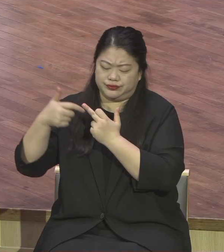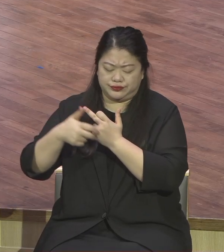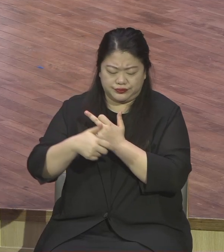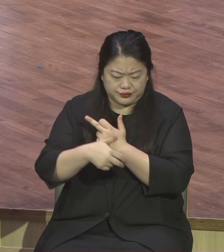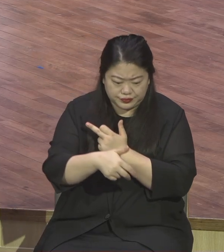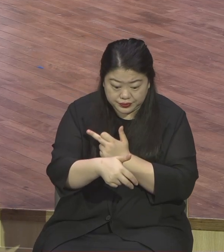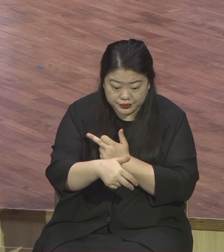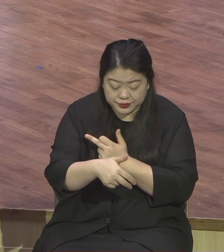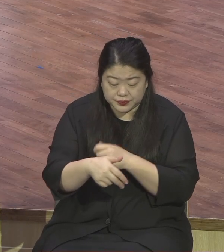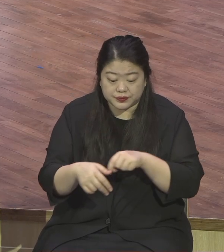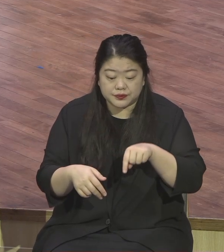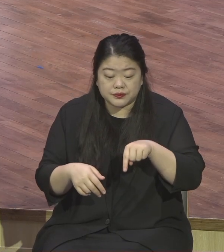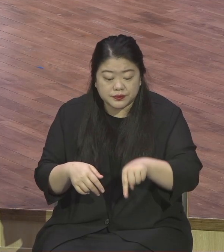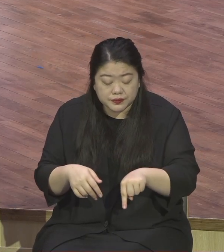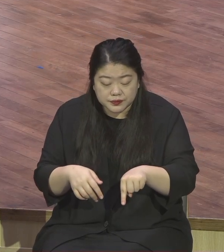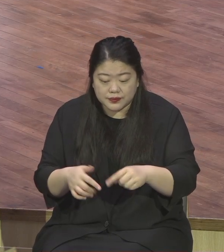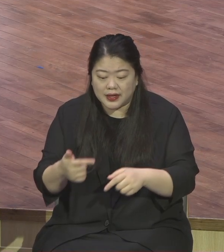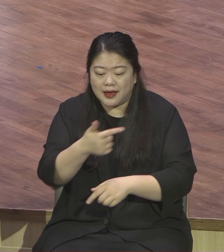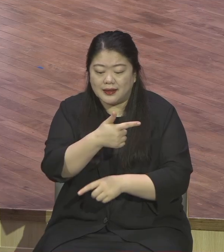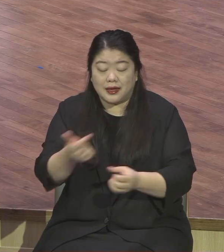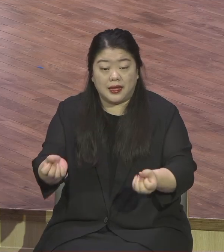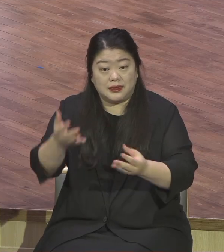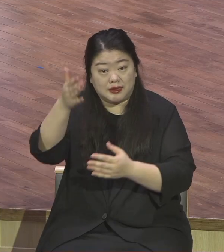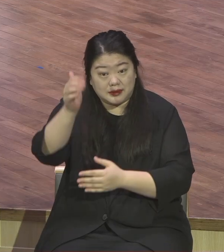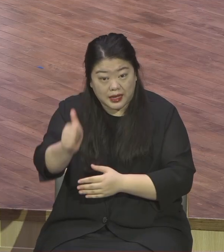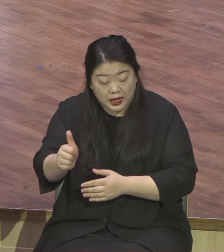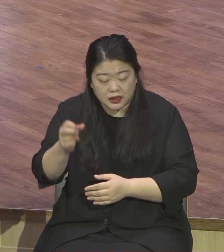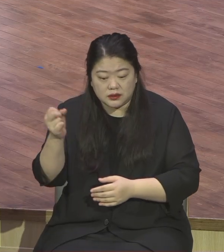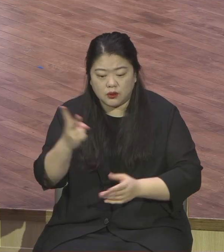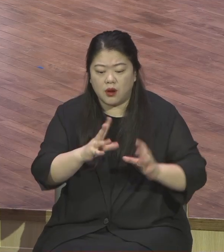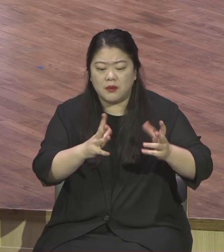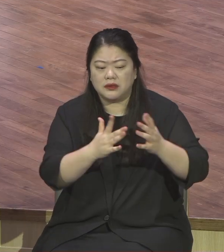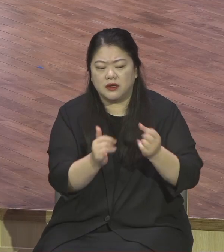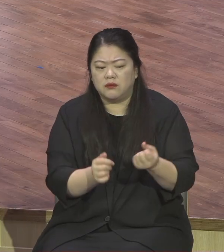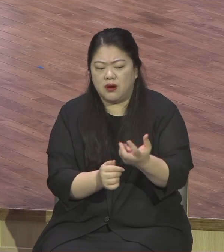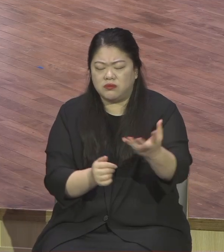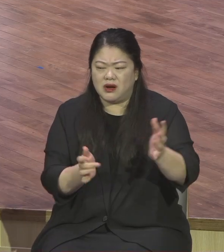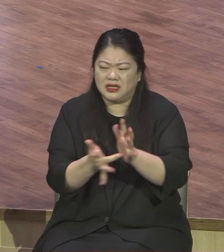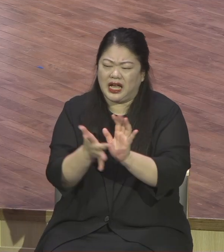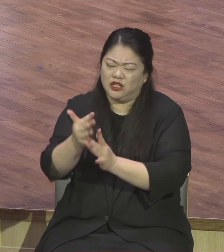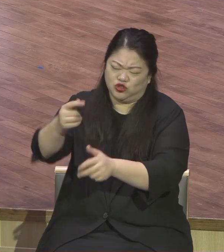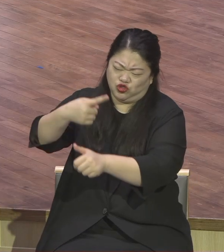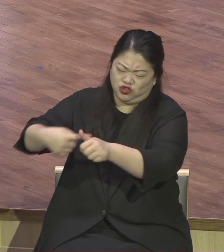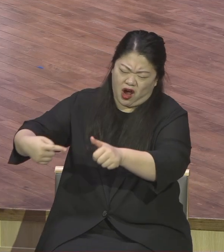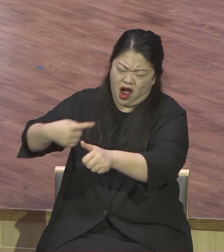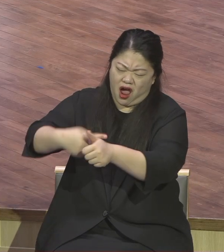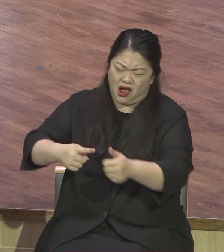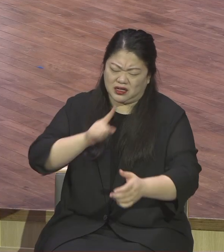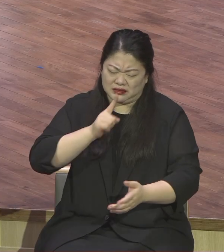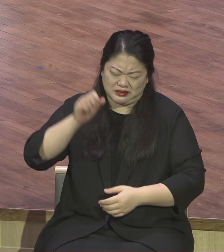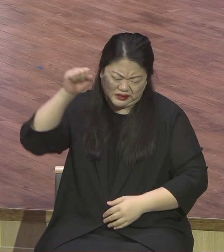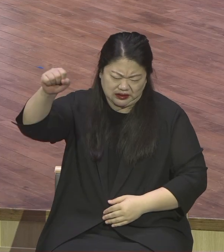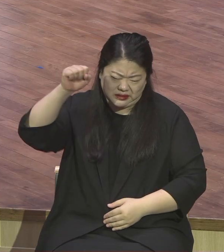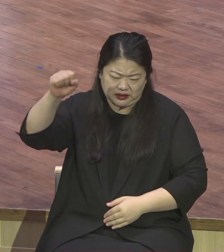큰 무리에 의해서 체포가 되었습니다. 예수님을 체포할 당시